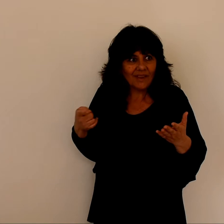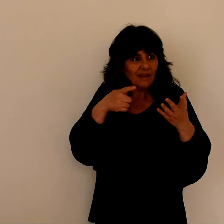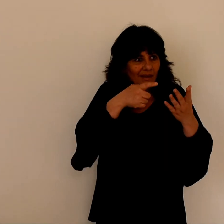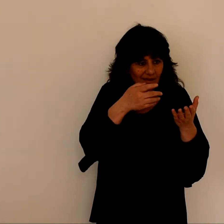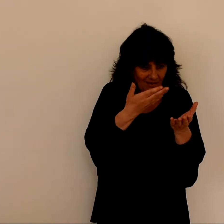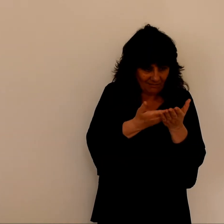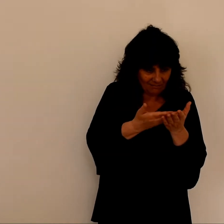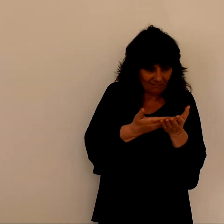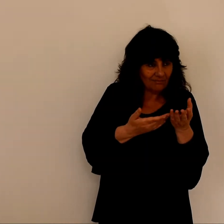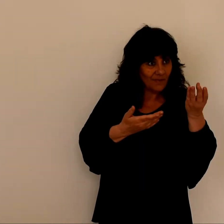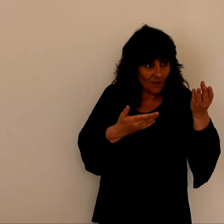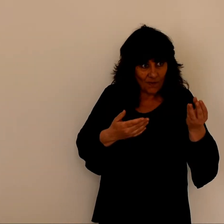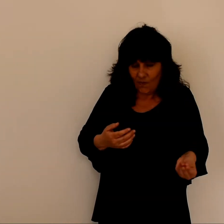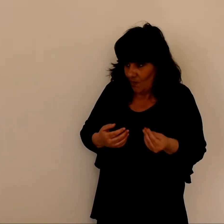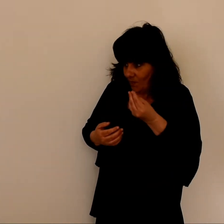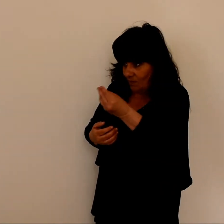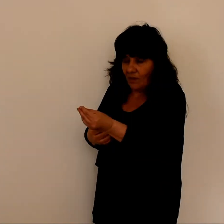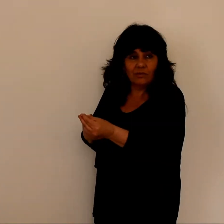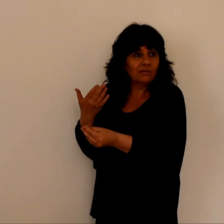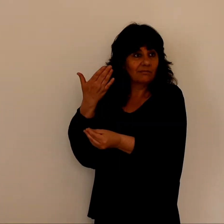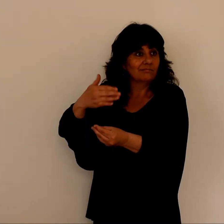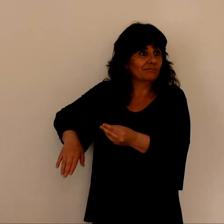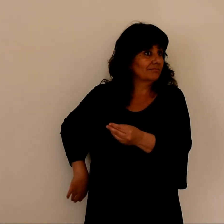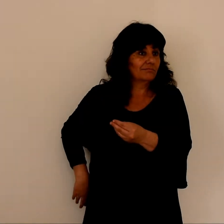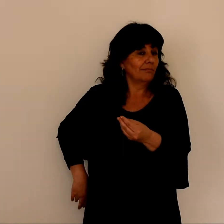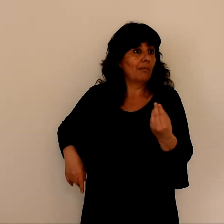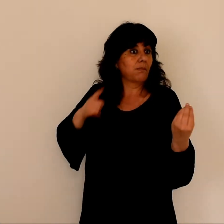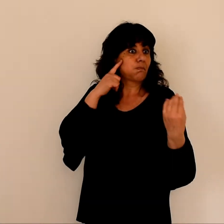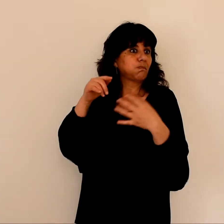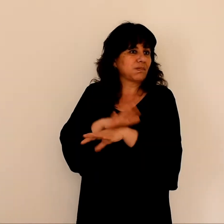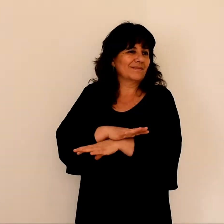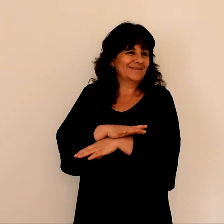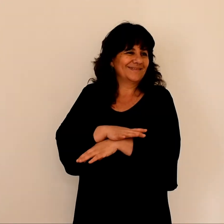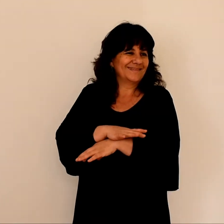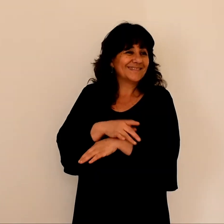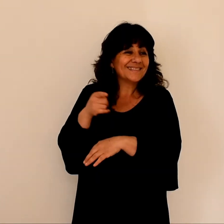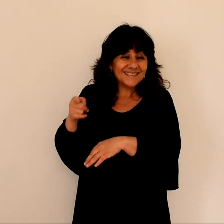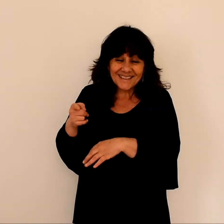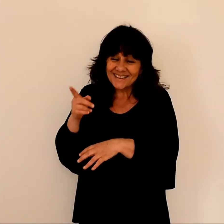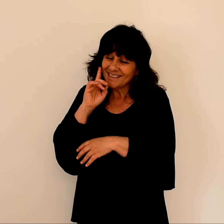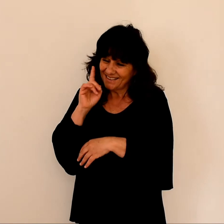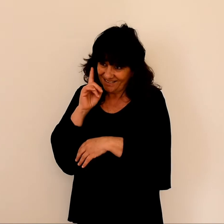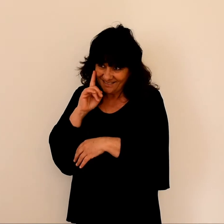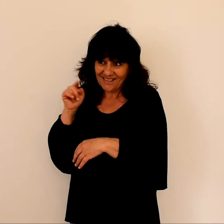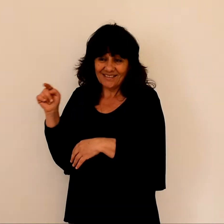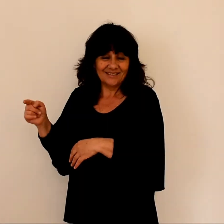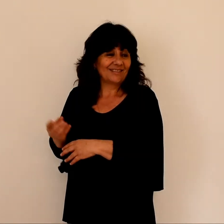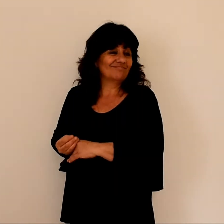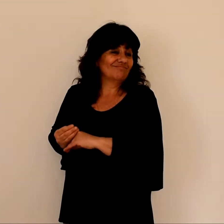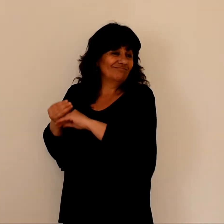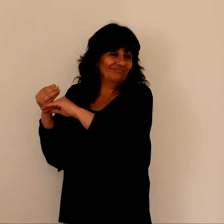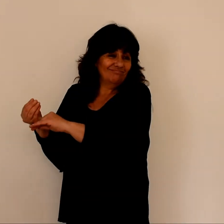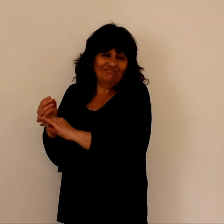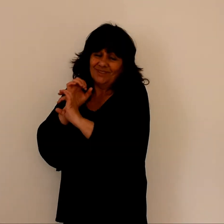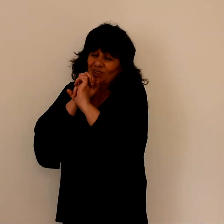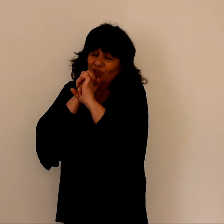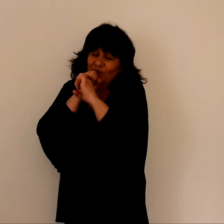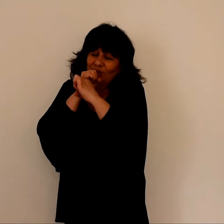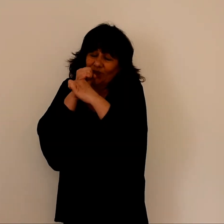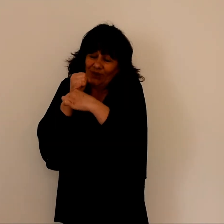afin que ton aumône reste dans le secret Ton Père qui voit dans le secret te le rendra